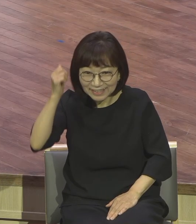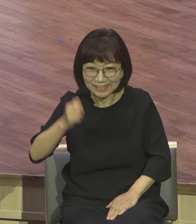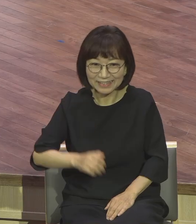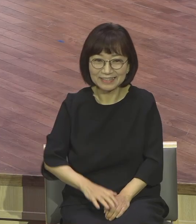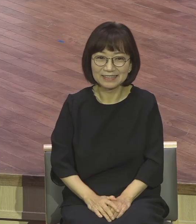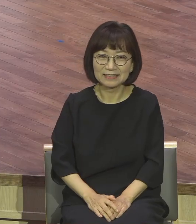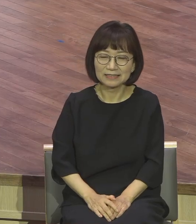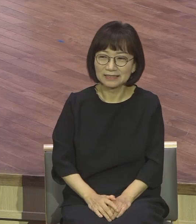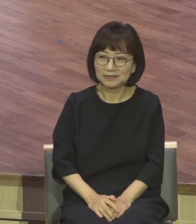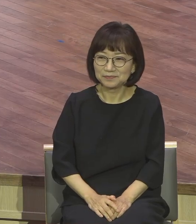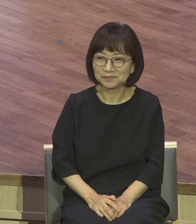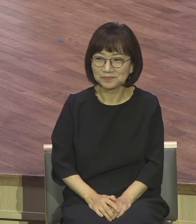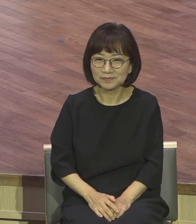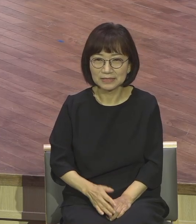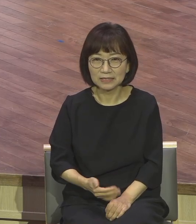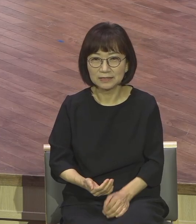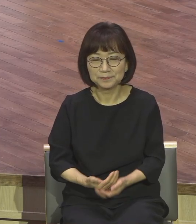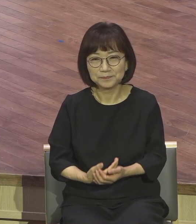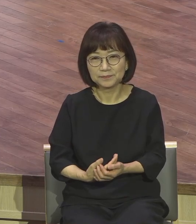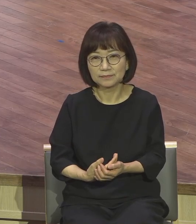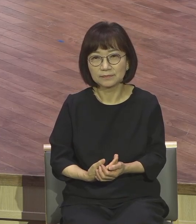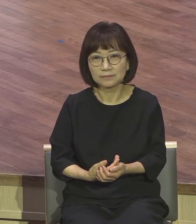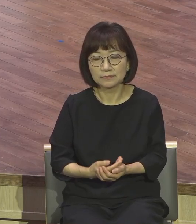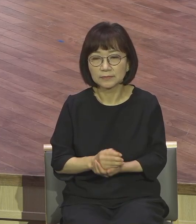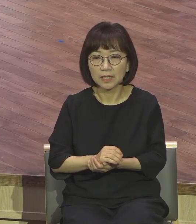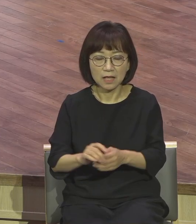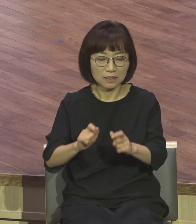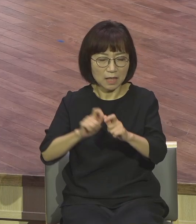일주일 내내 보고 기도하는 분은 아시겠지만 대부분 다 놓쳐버려요.